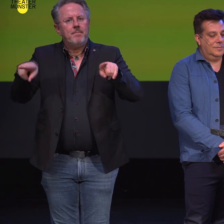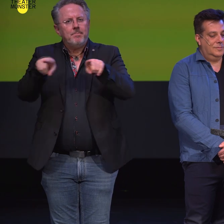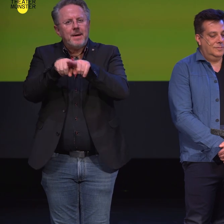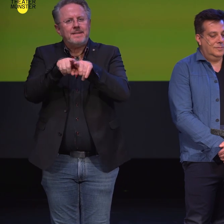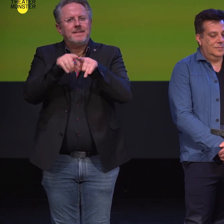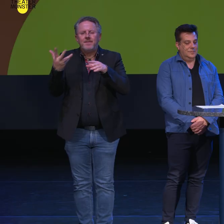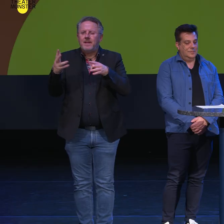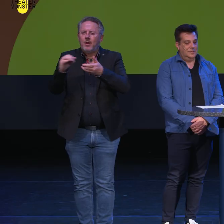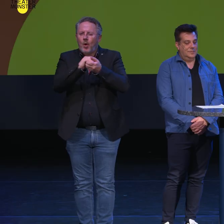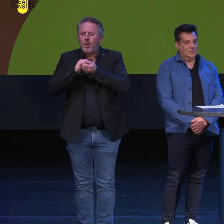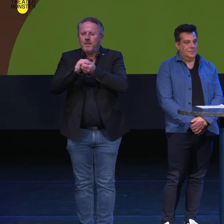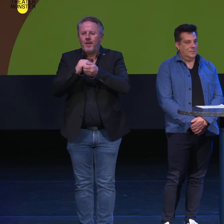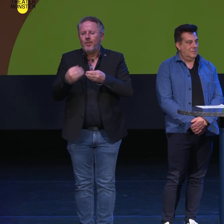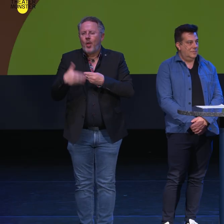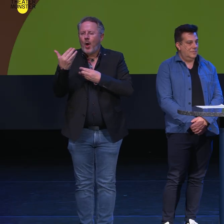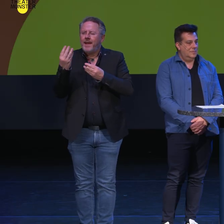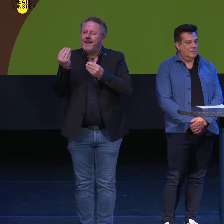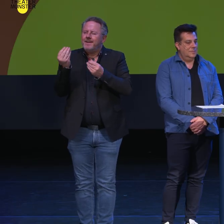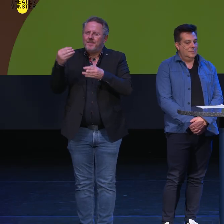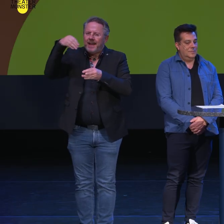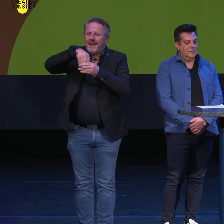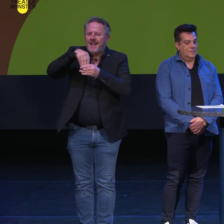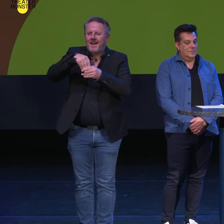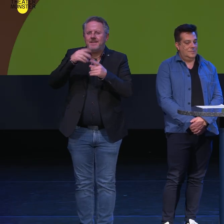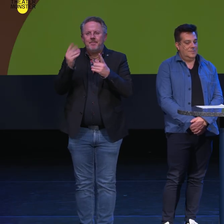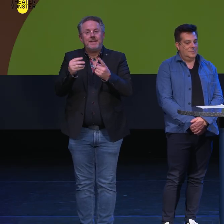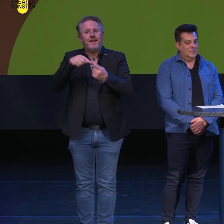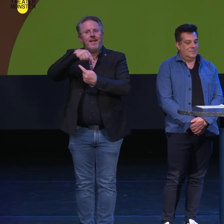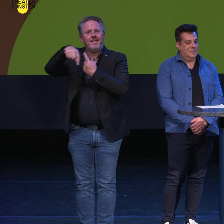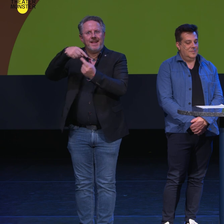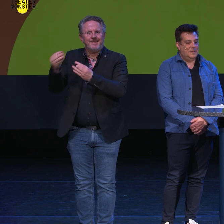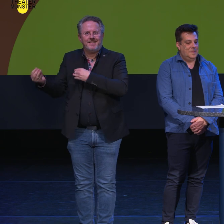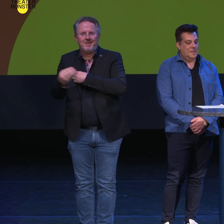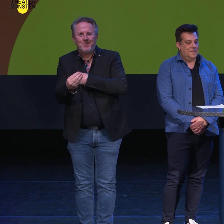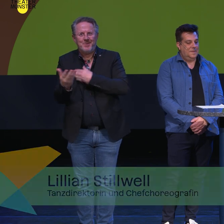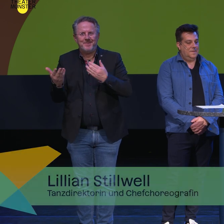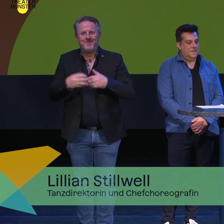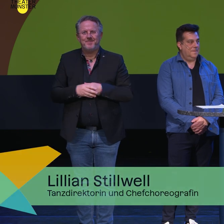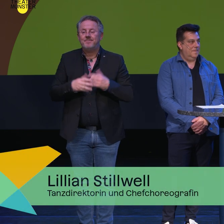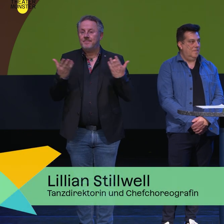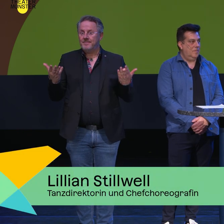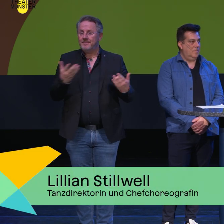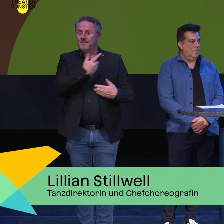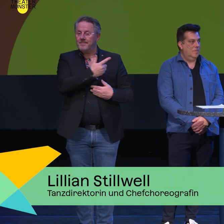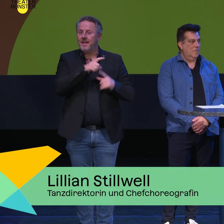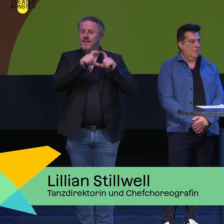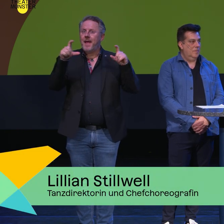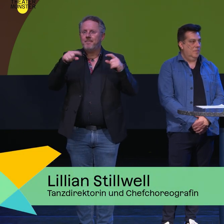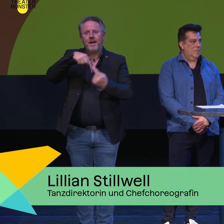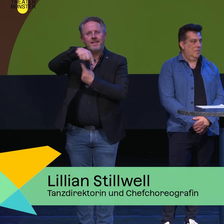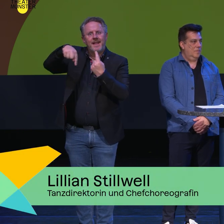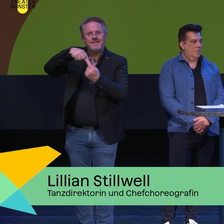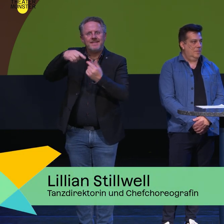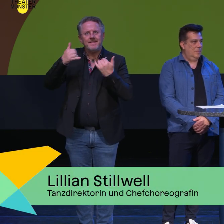mit einer weiteren Variation des Stoffes nochmal weitergedacht im Tanz. Im Tanz haben wir den großen